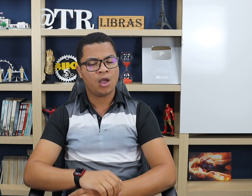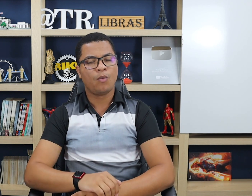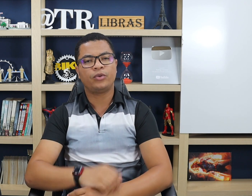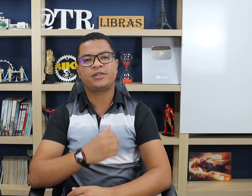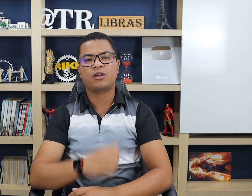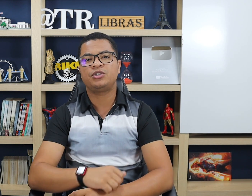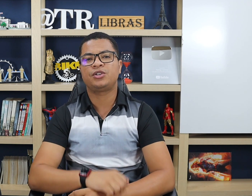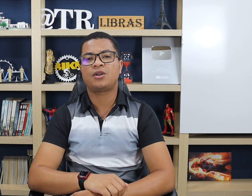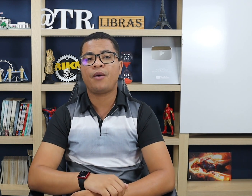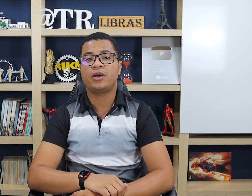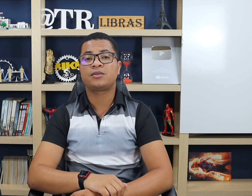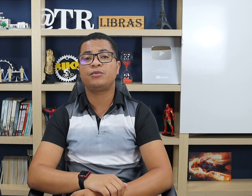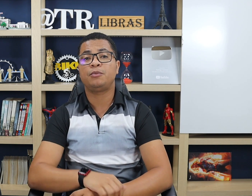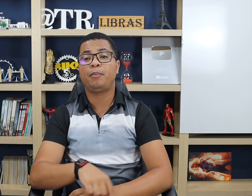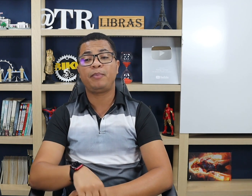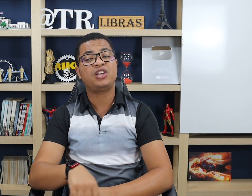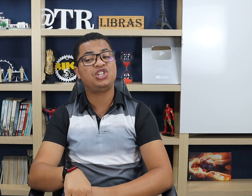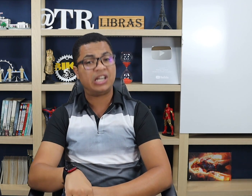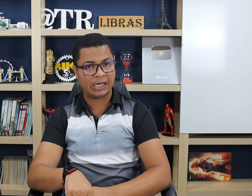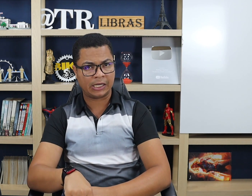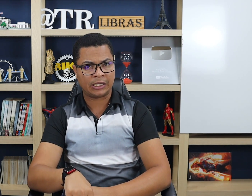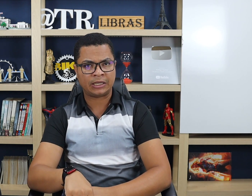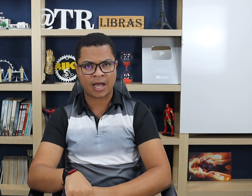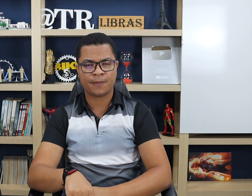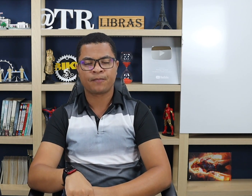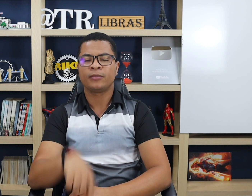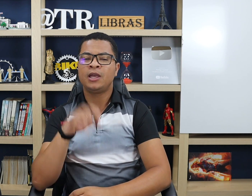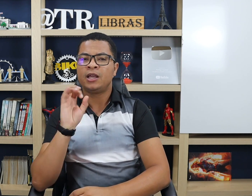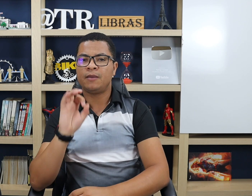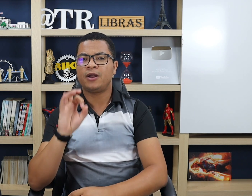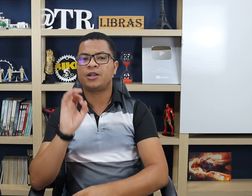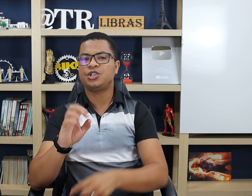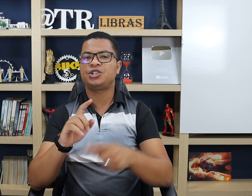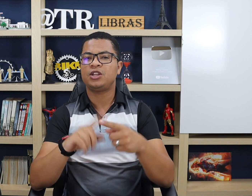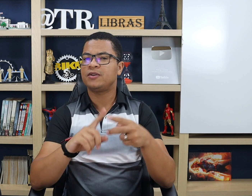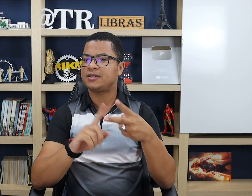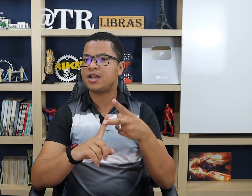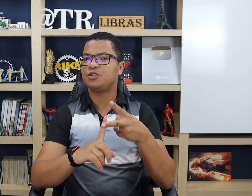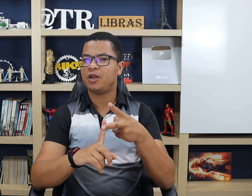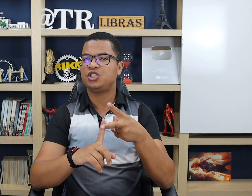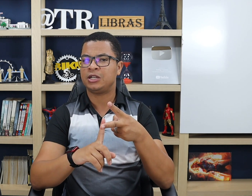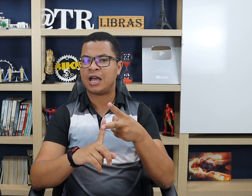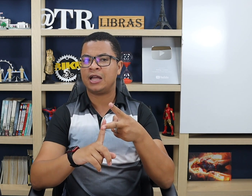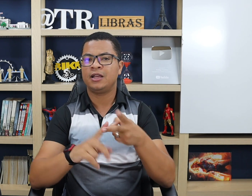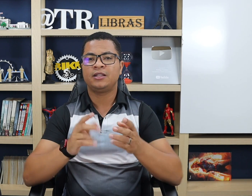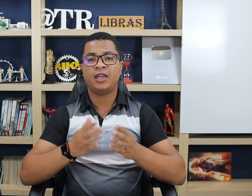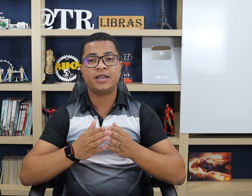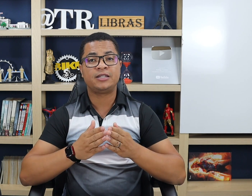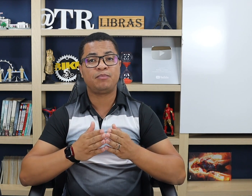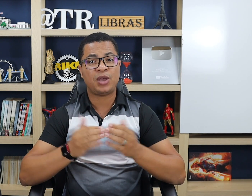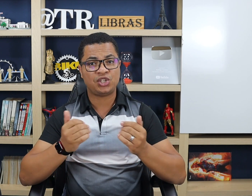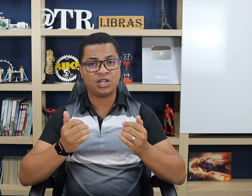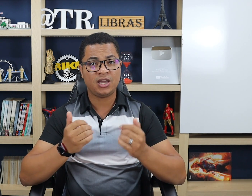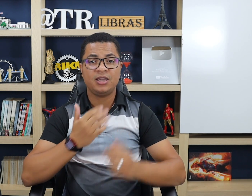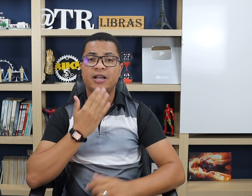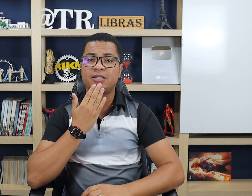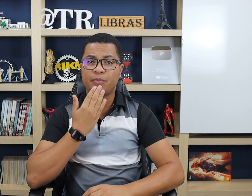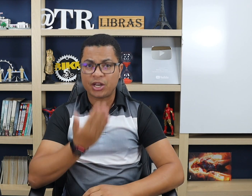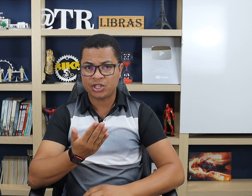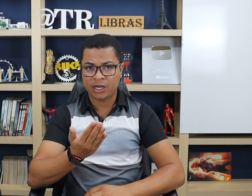Um outro sinal direcional é o sinal de pedir, tá? Lembrando que a gente tem dois sinais de pedir, tá? Tem esse pedir e esse pedir.